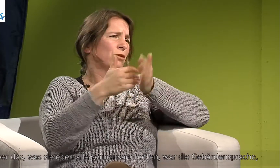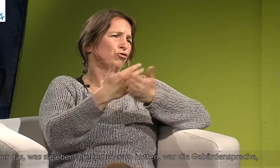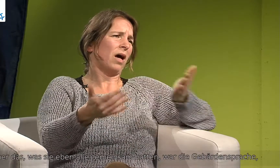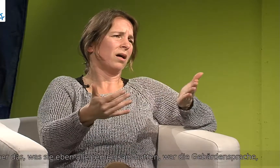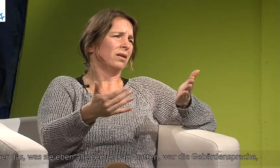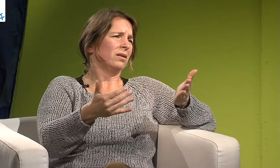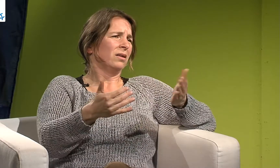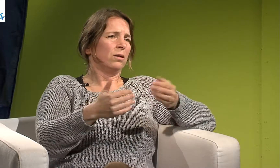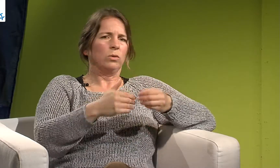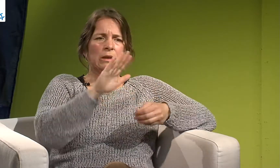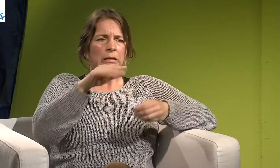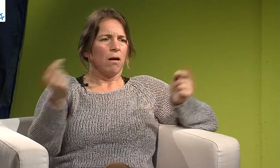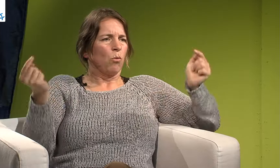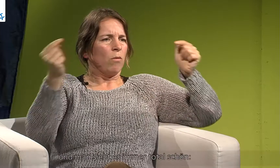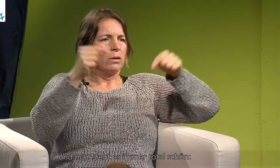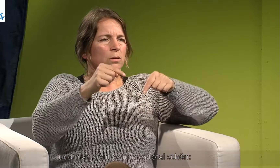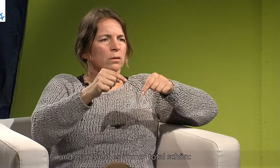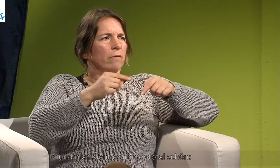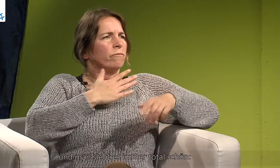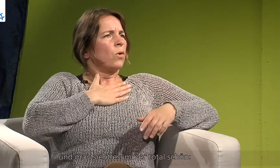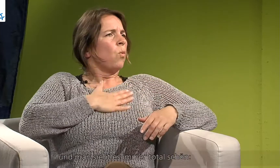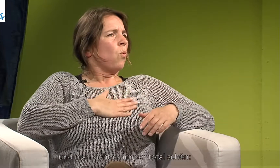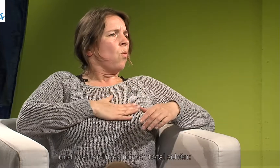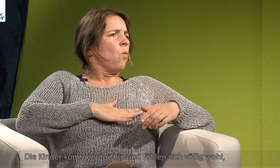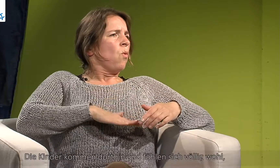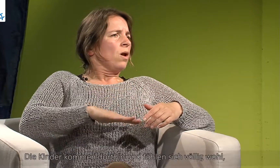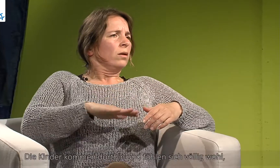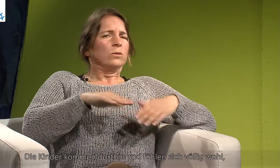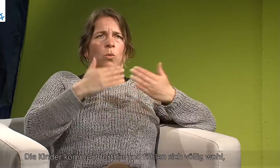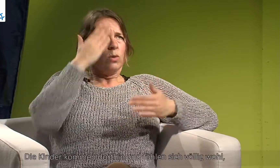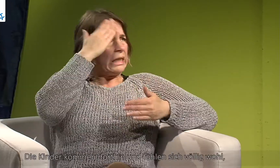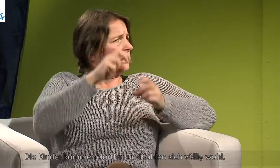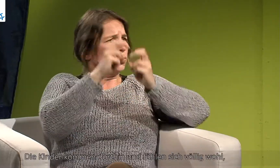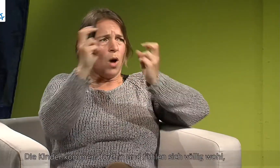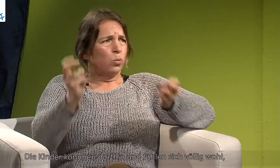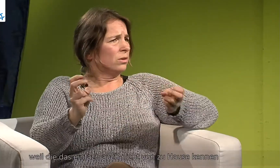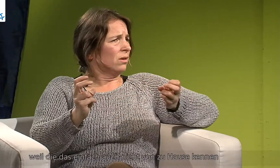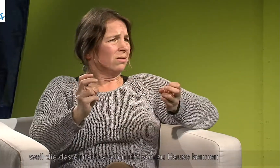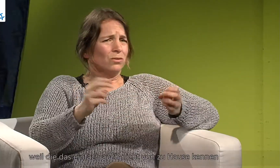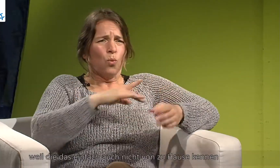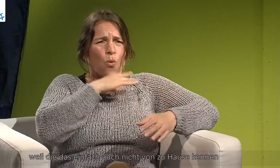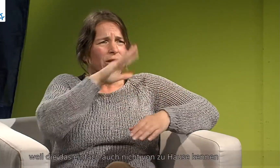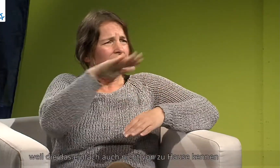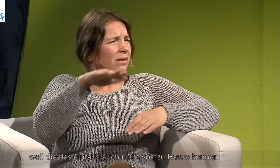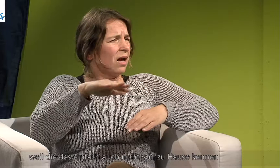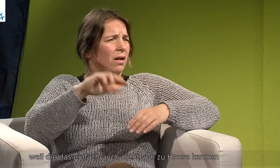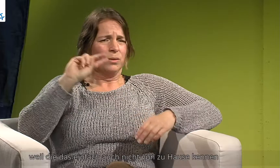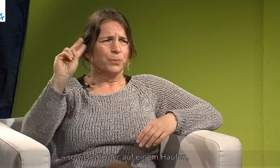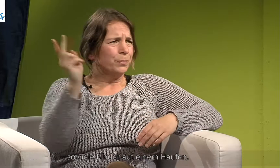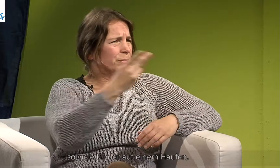Gebärdensprache. Und man sieht das immer total schön. Die Kinder kommen dorthin und fühlen sich total wohl, weil die das einfach auch nicht von zu Hause kennen, dass so viele